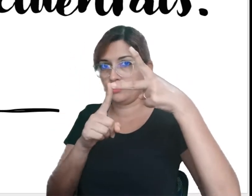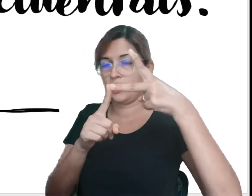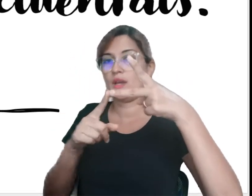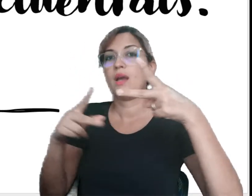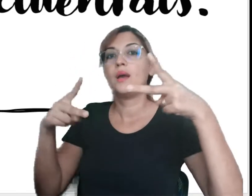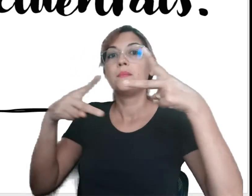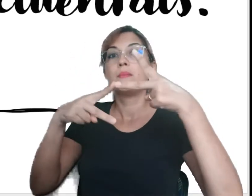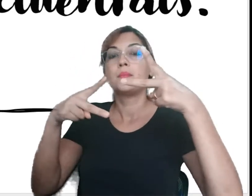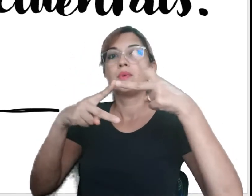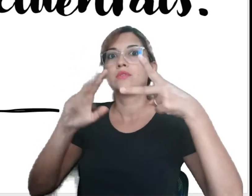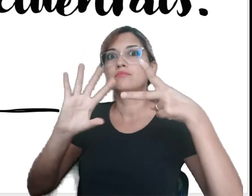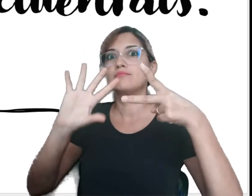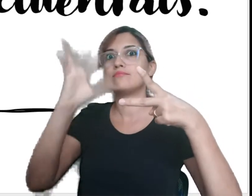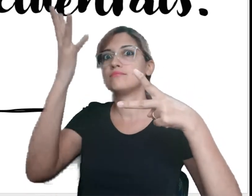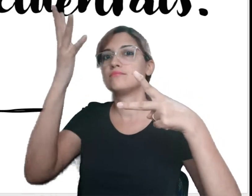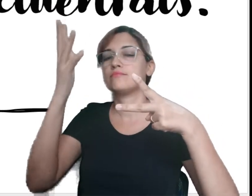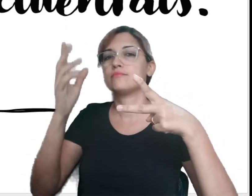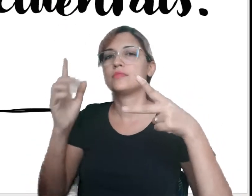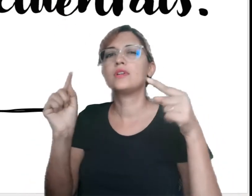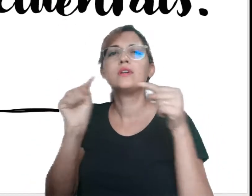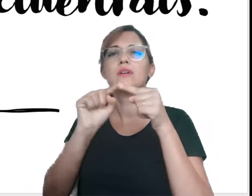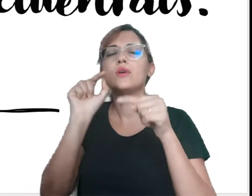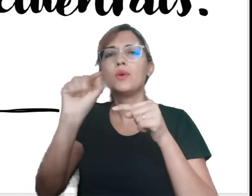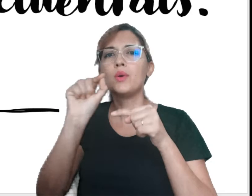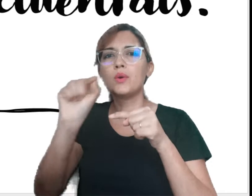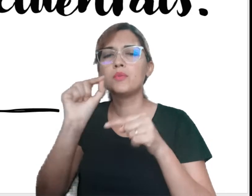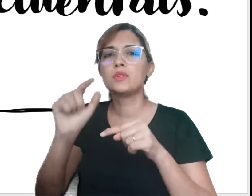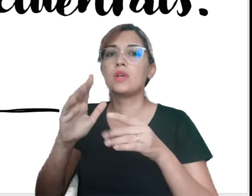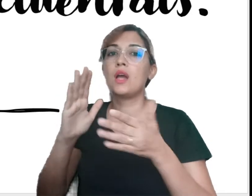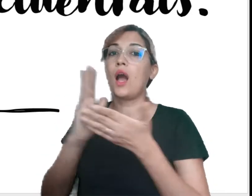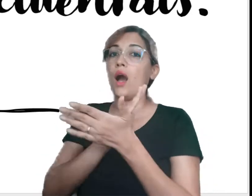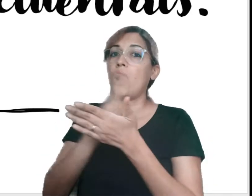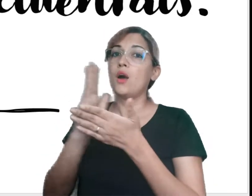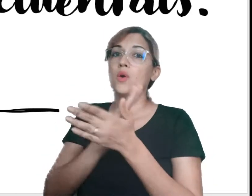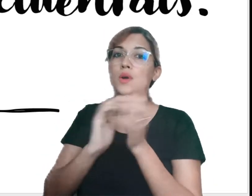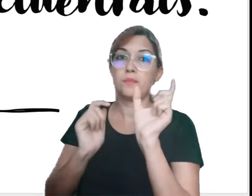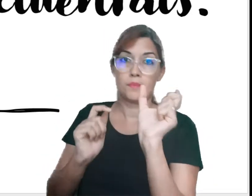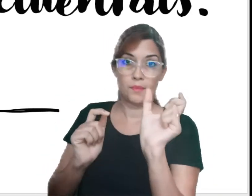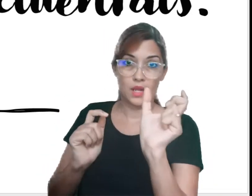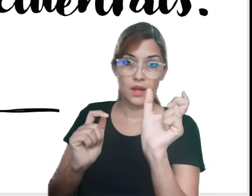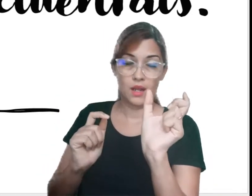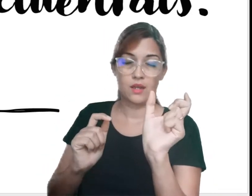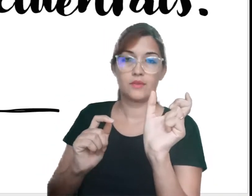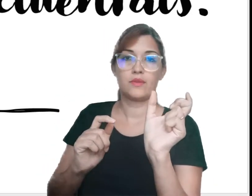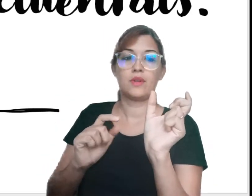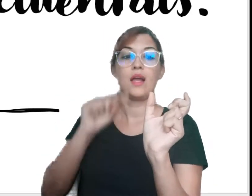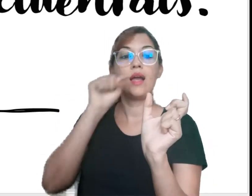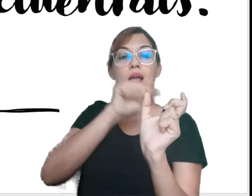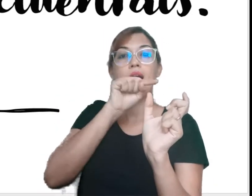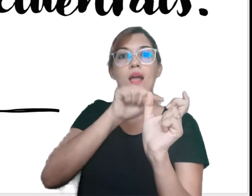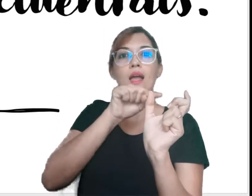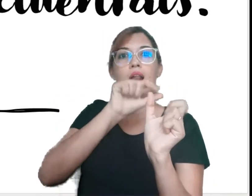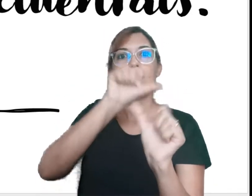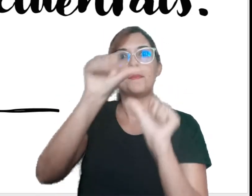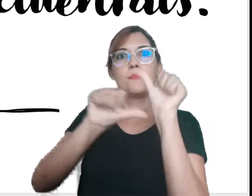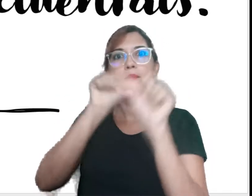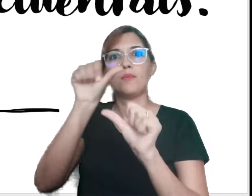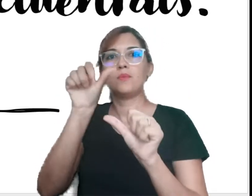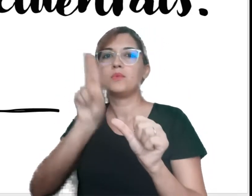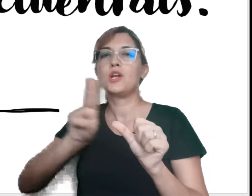Mas também tem a preposição acidental. Que é quando uma palavra que pertence a uma outra